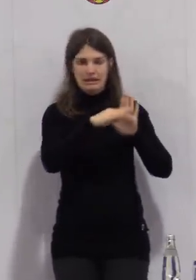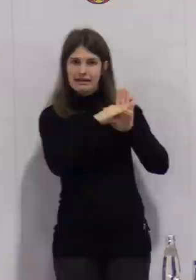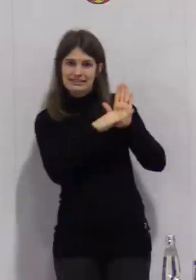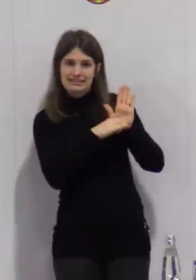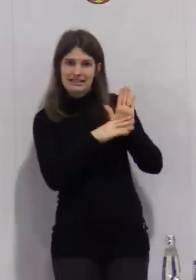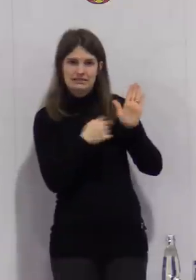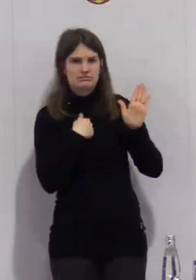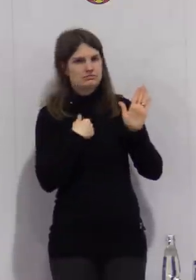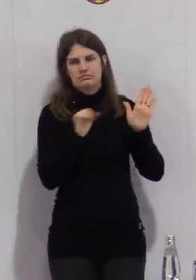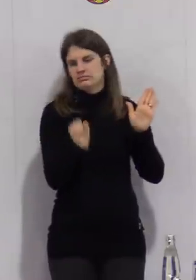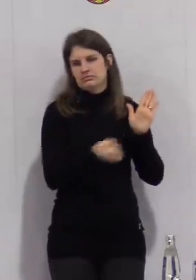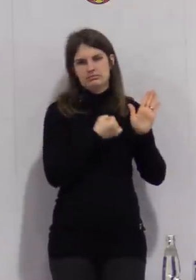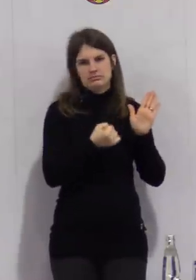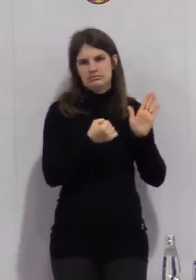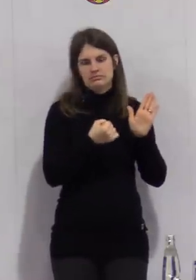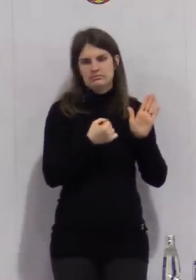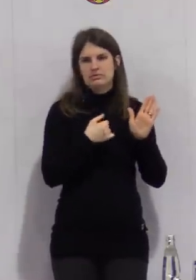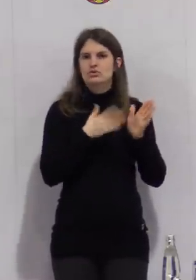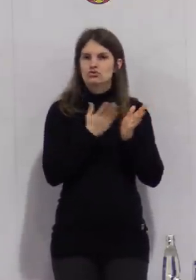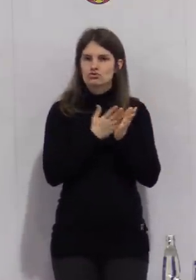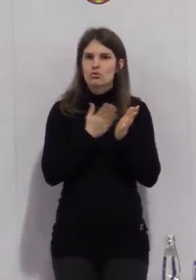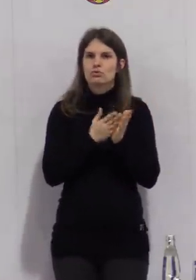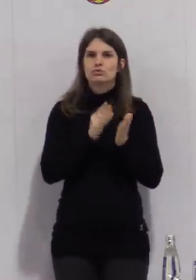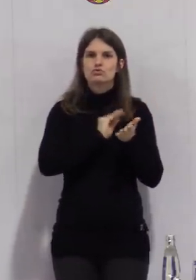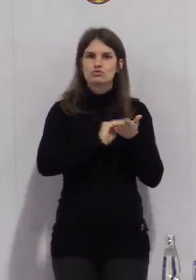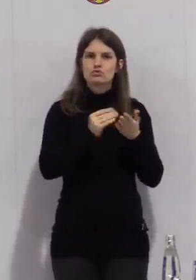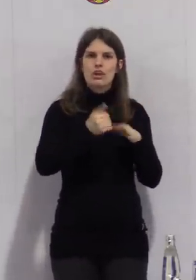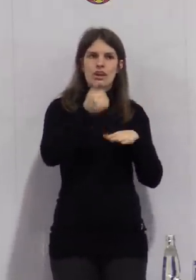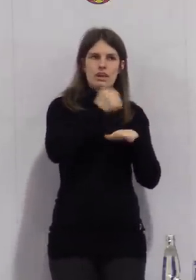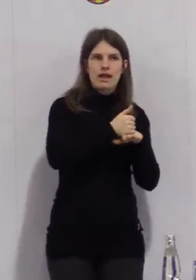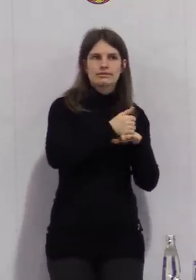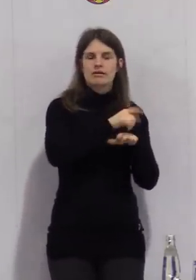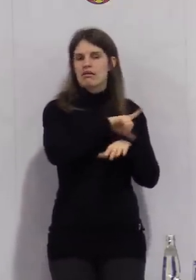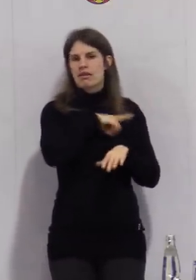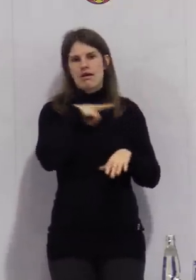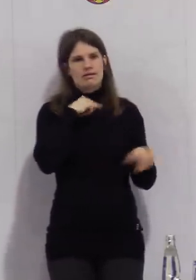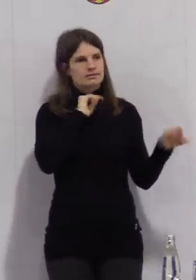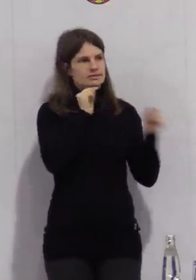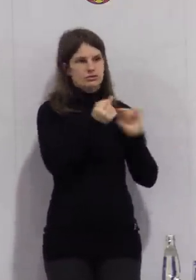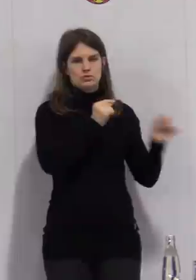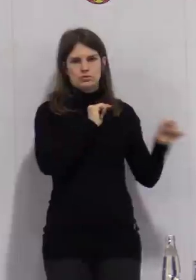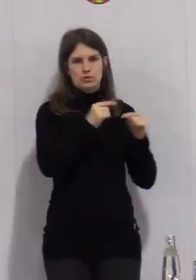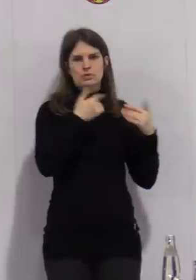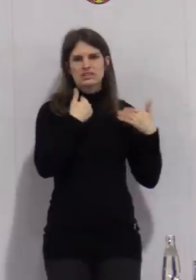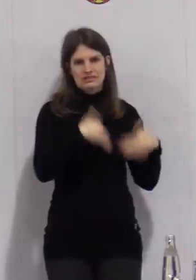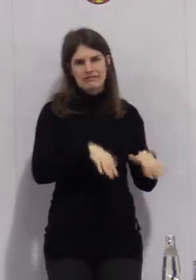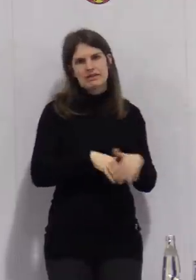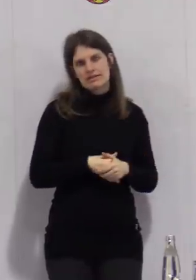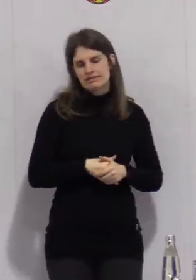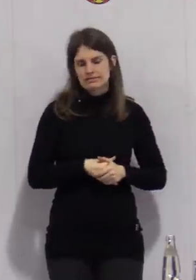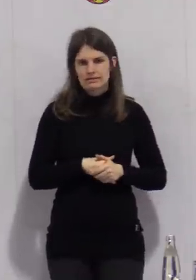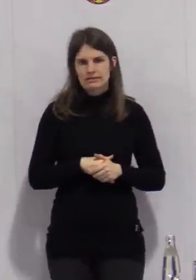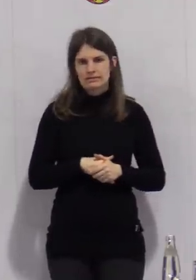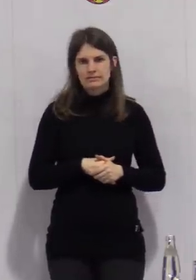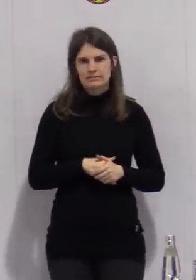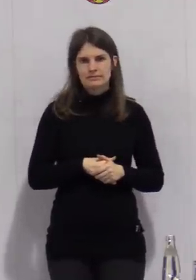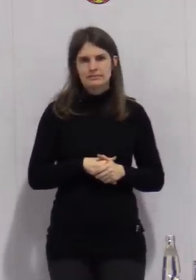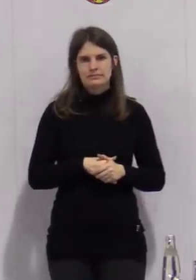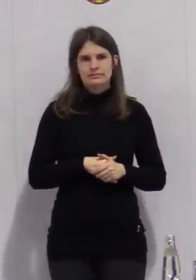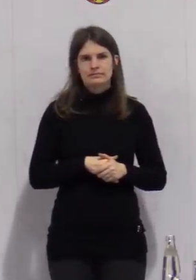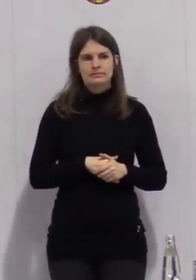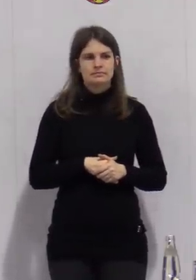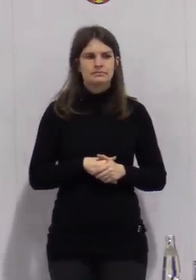nicht möglich. Wir haben das lange und ausführlich mit den Schulleiterinnen und Schulleitern, die gestern in der Schalte dabei waren, auch diskutiert.